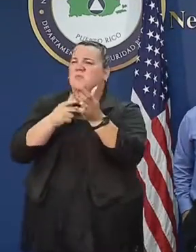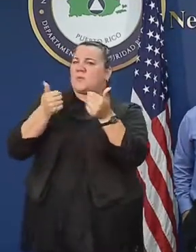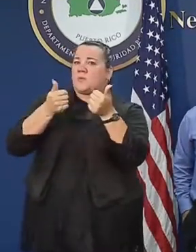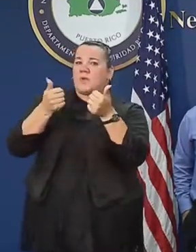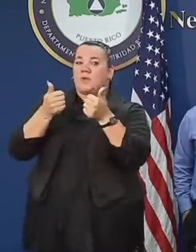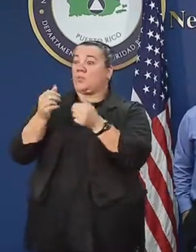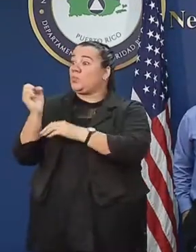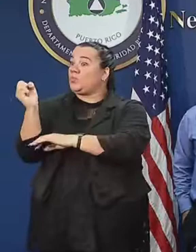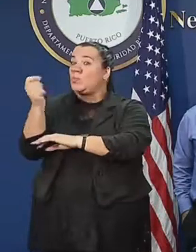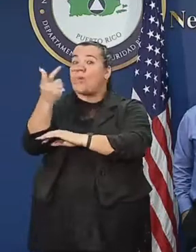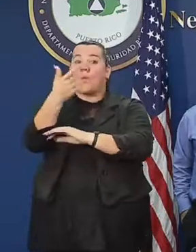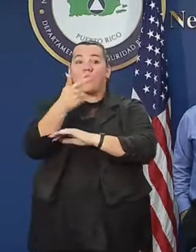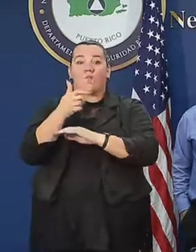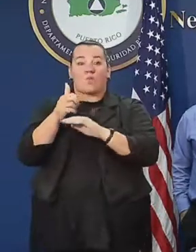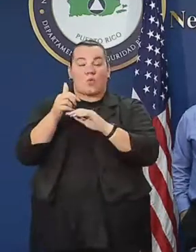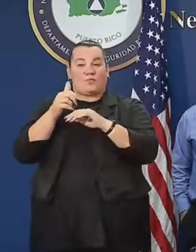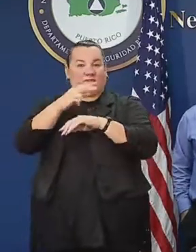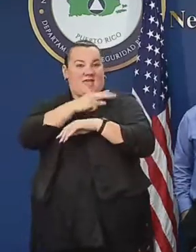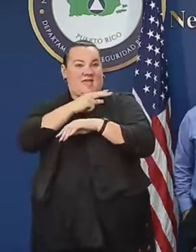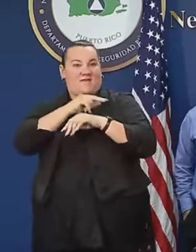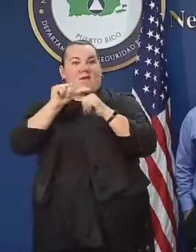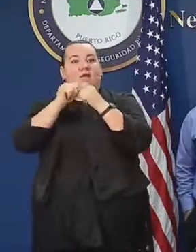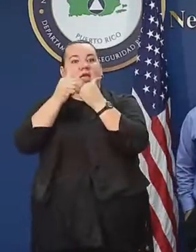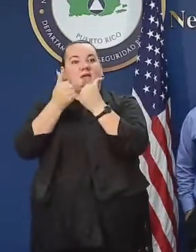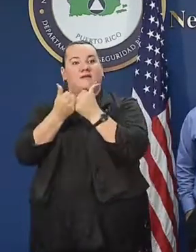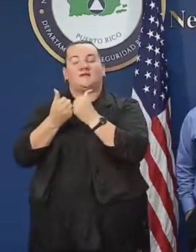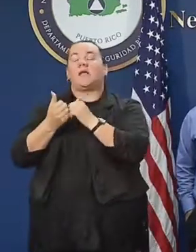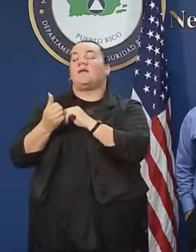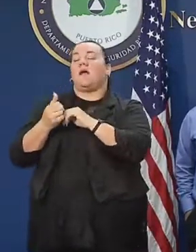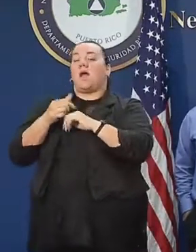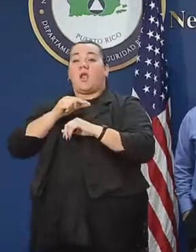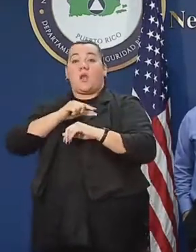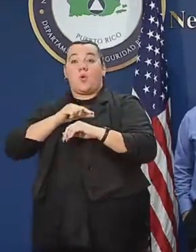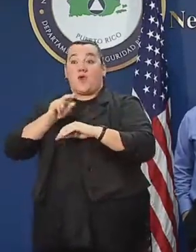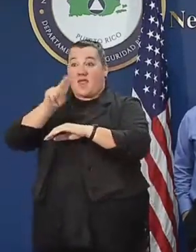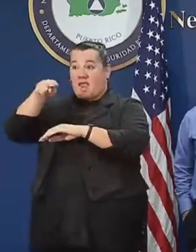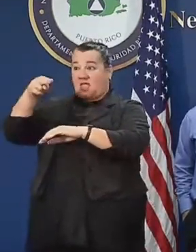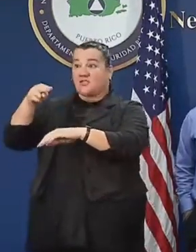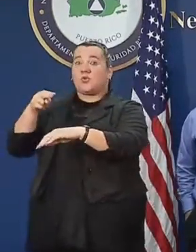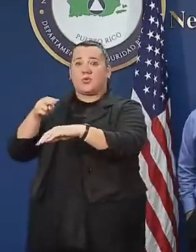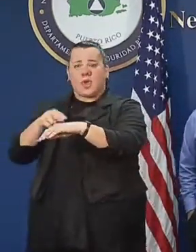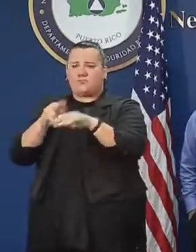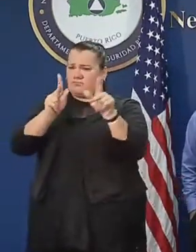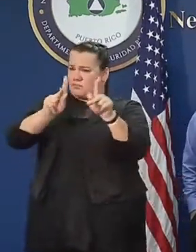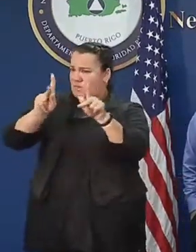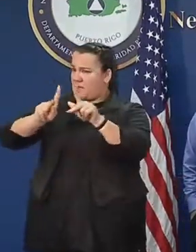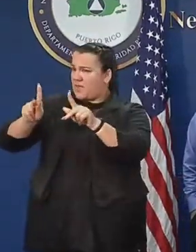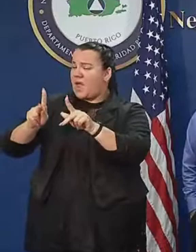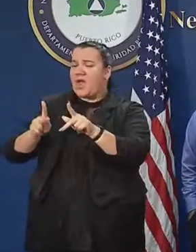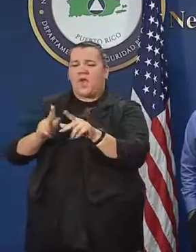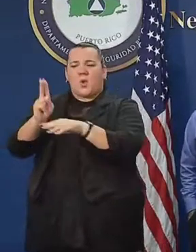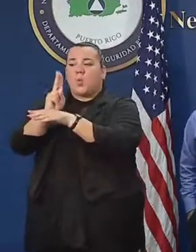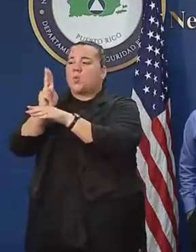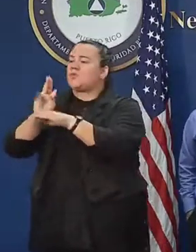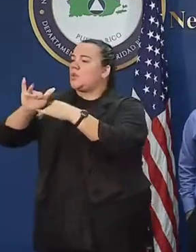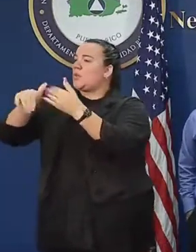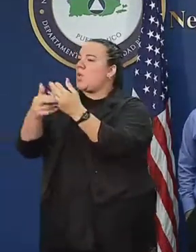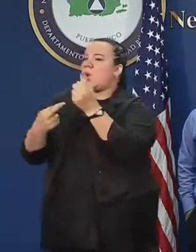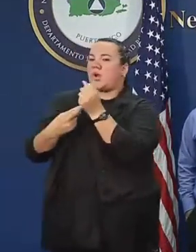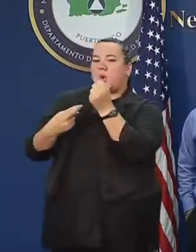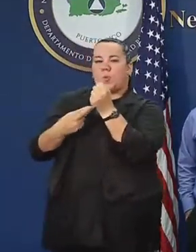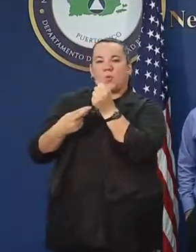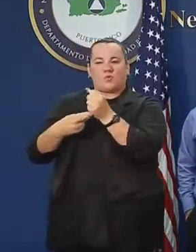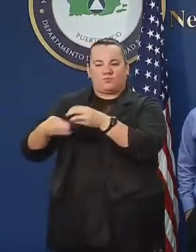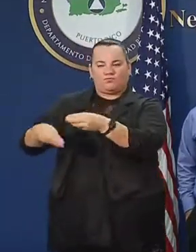todos los jefes de agencia, incluyendo la Guardia Nacional, se preparen y desplieguen todos aquellos recursos que tengan